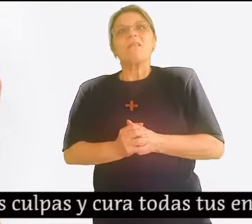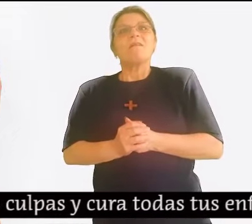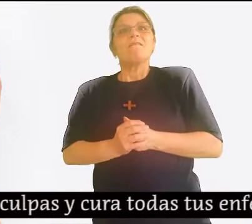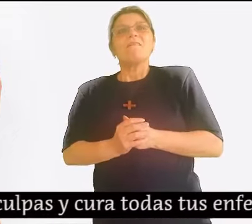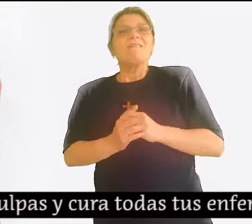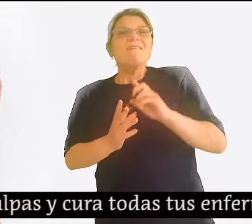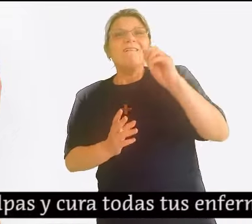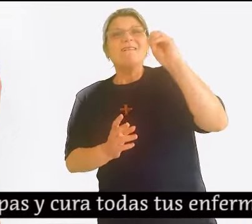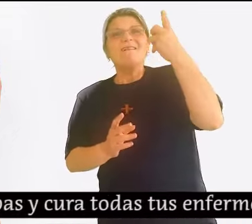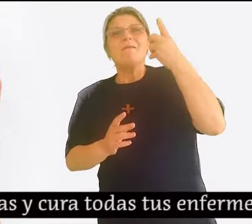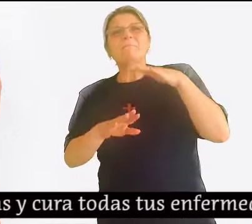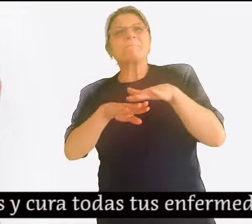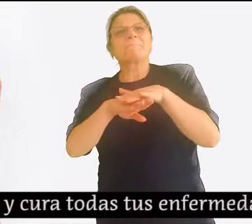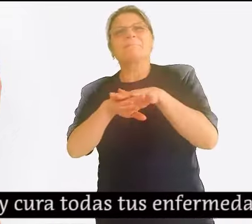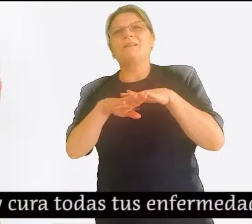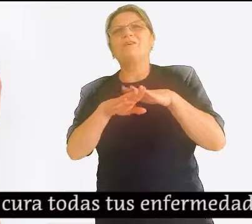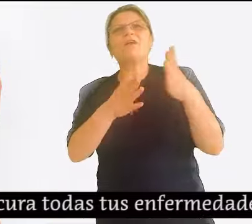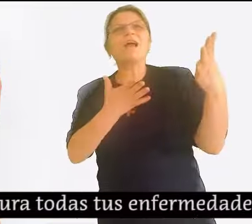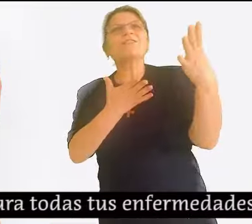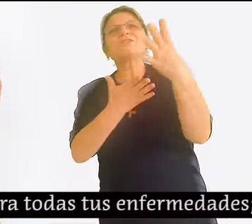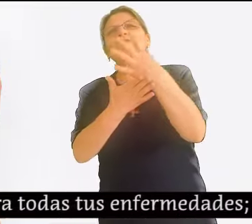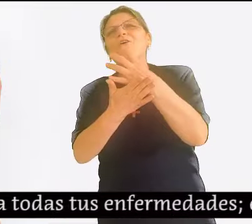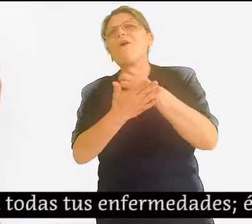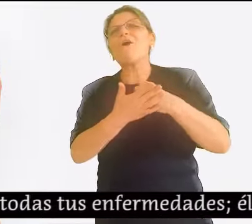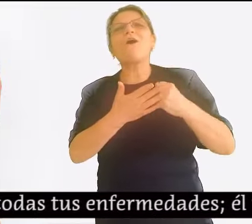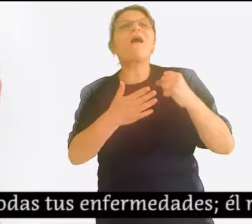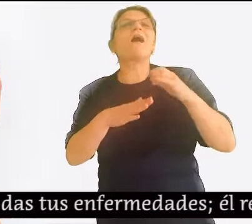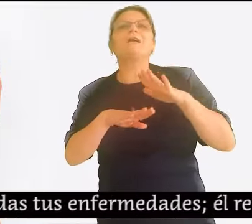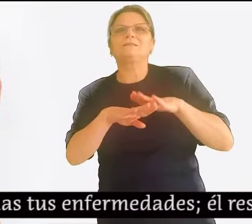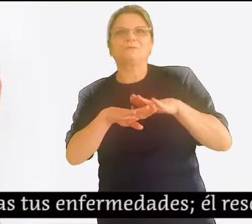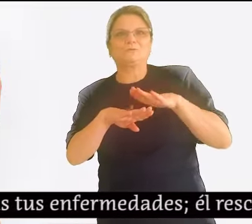y no olvides sus beneficios.